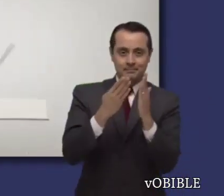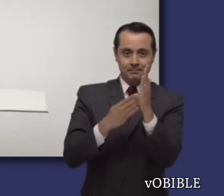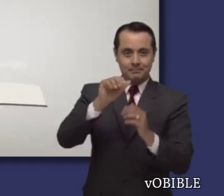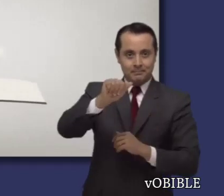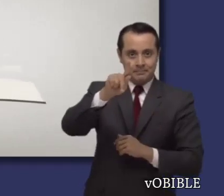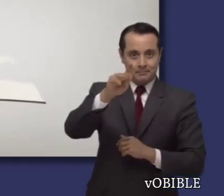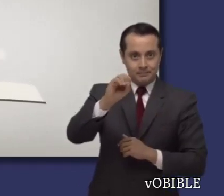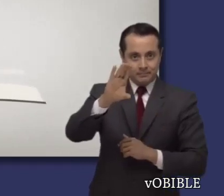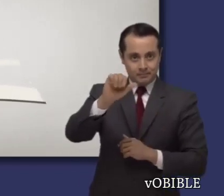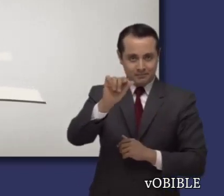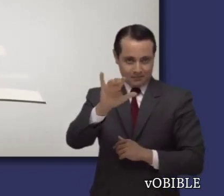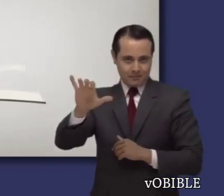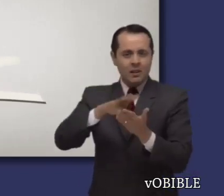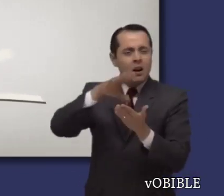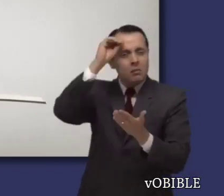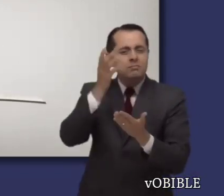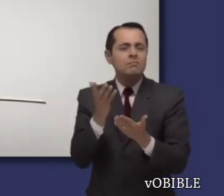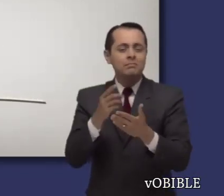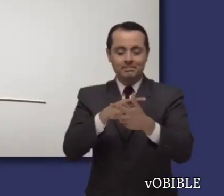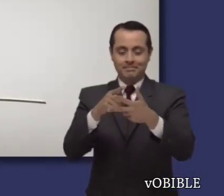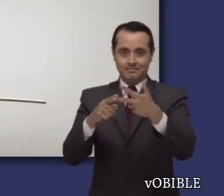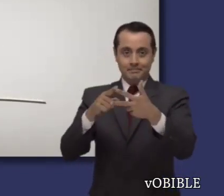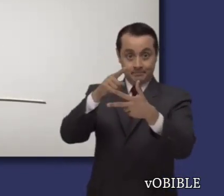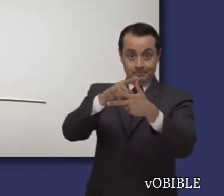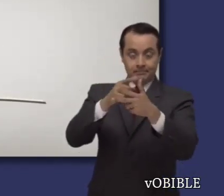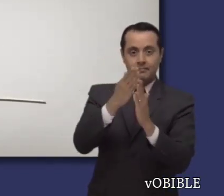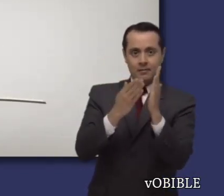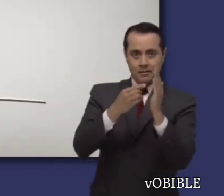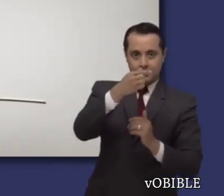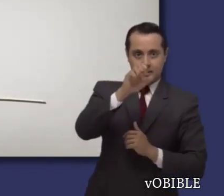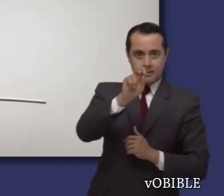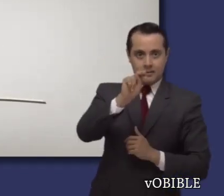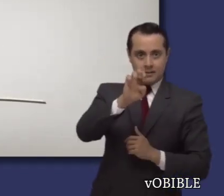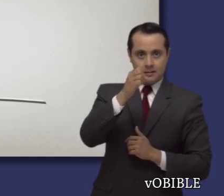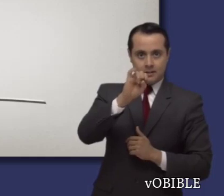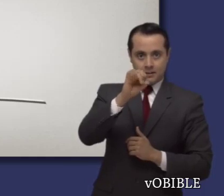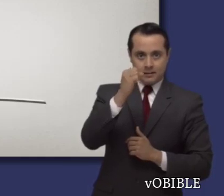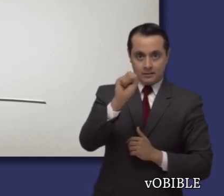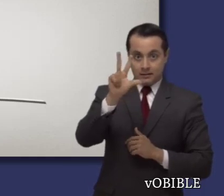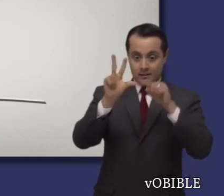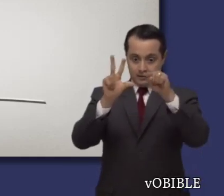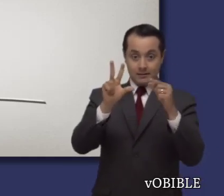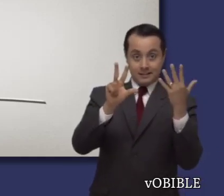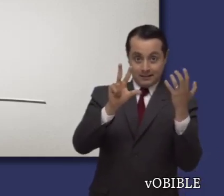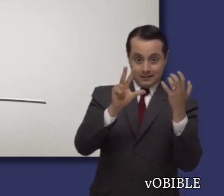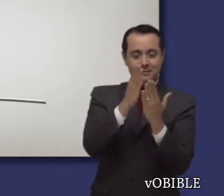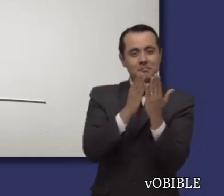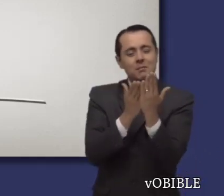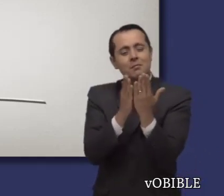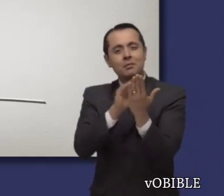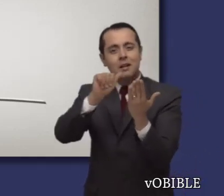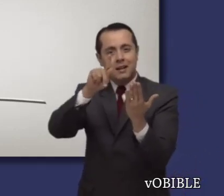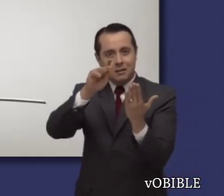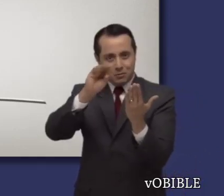Cuando lea el libro de Apocalipsis fíjese en que las visiones proféticas muestran cómo se cumplirá por completo la promesa